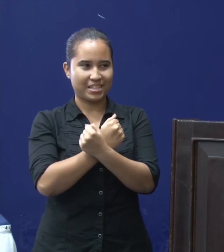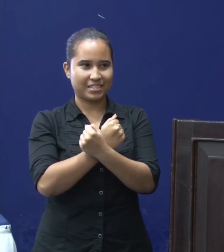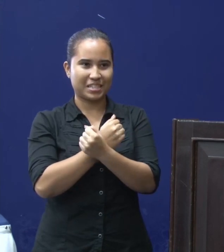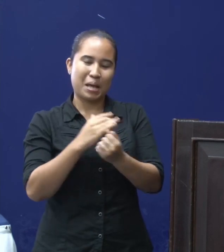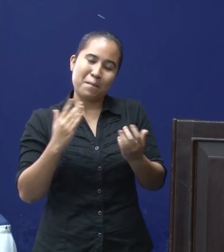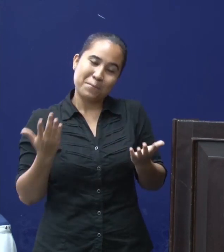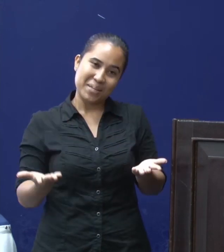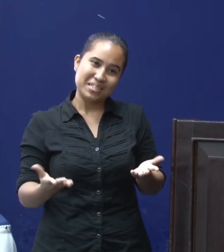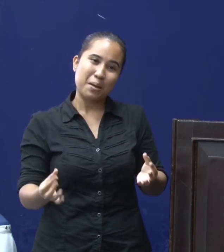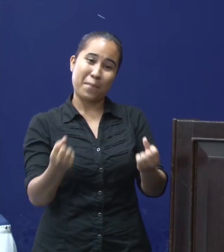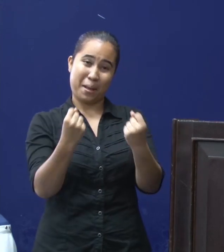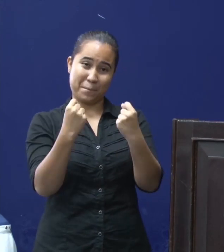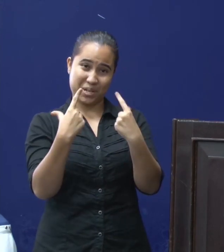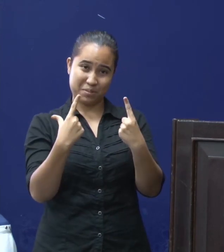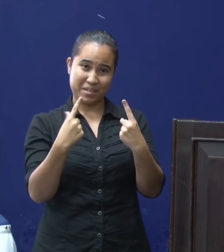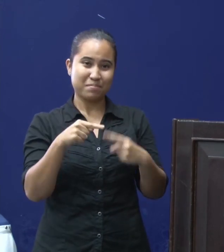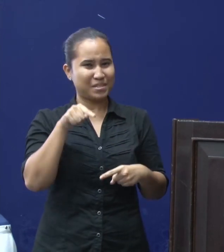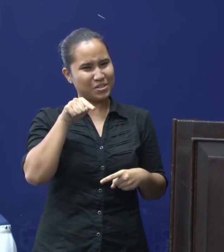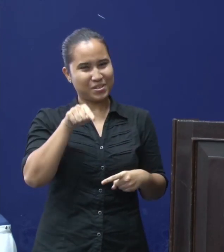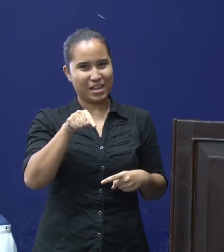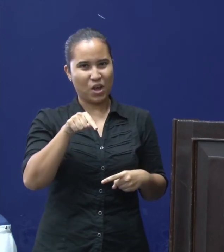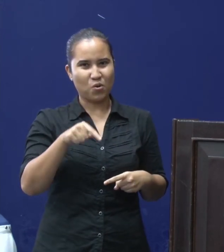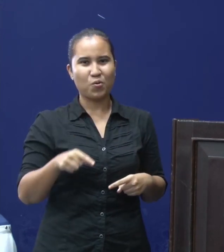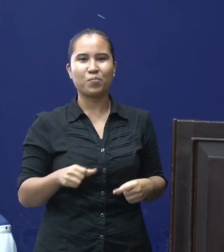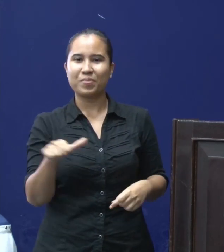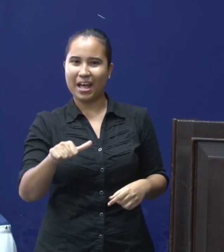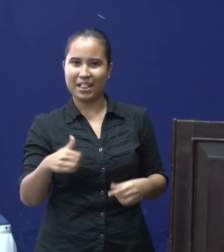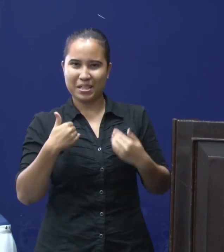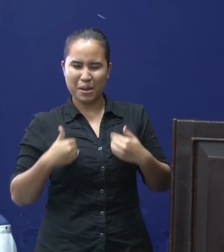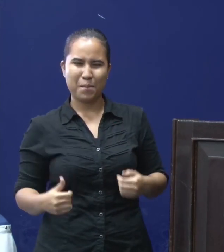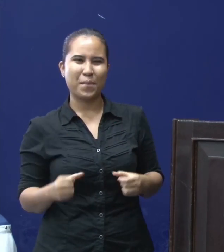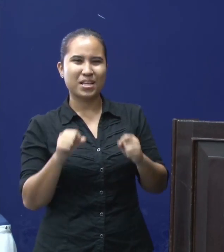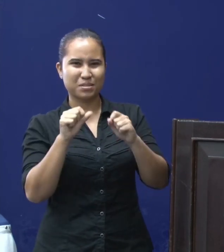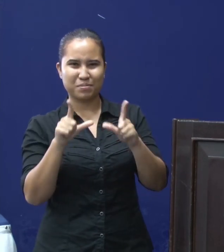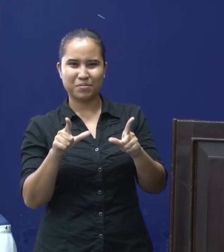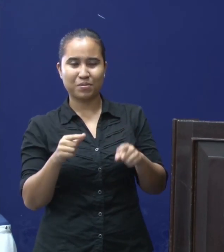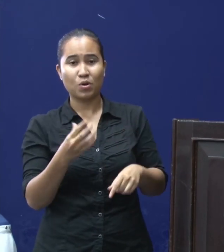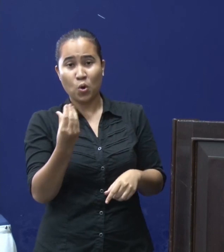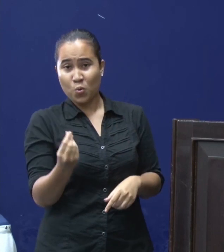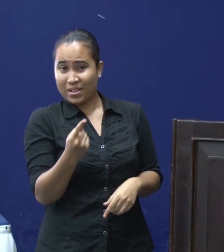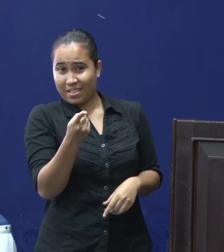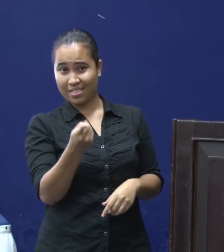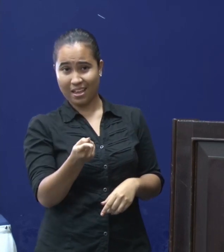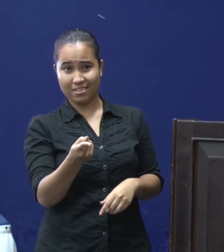besmet en u denkt eraan om anderen te besmetten op straat. Wilt u dat hebben?